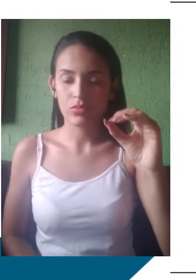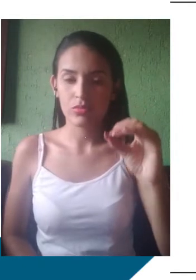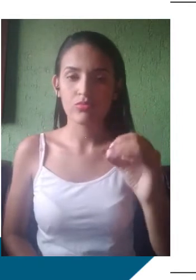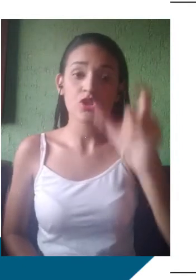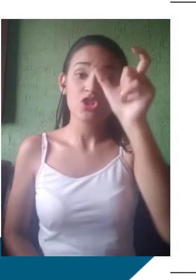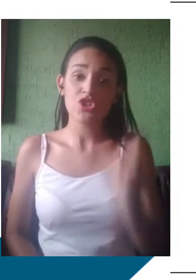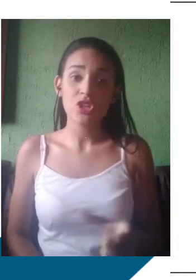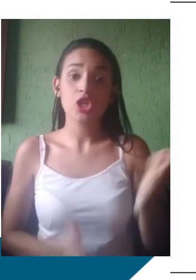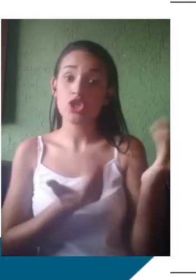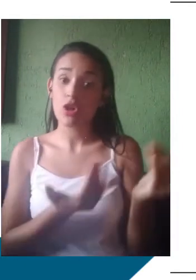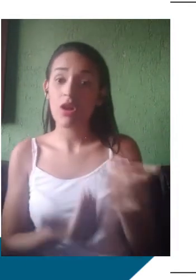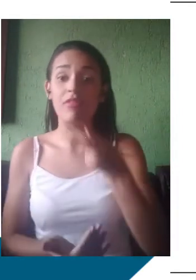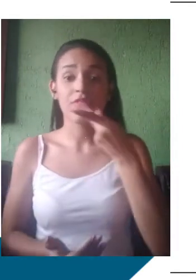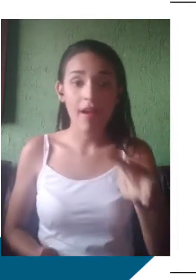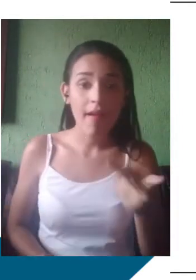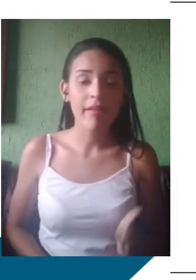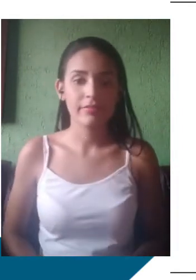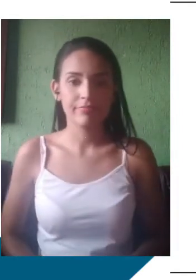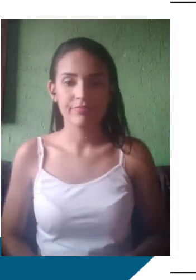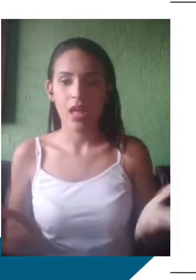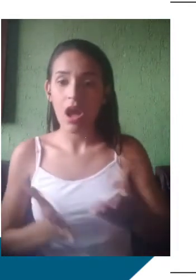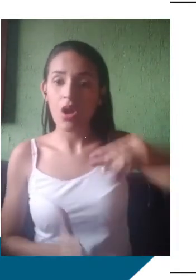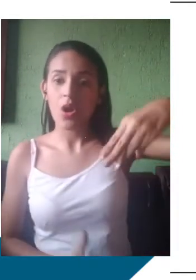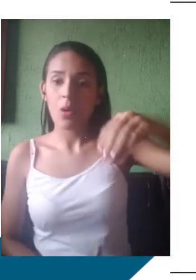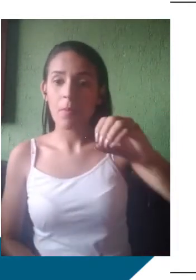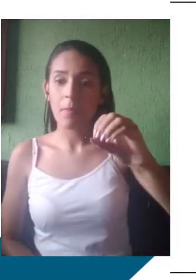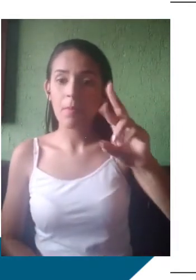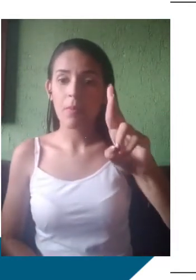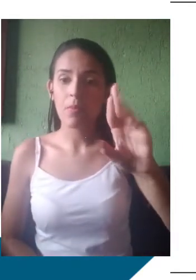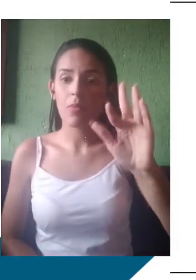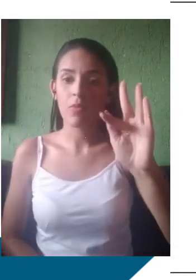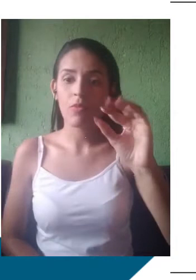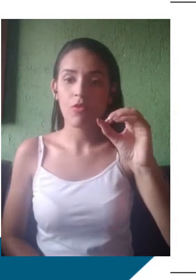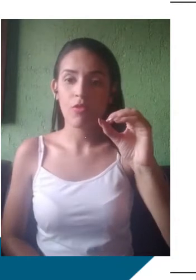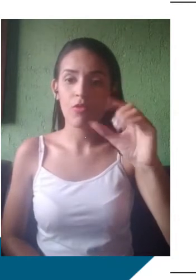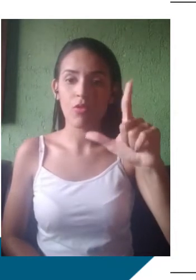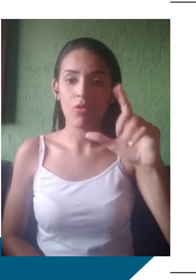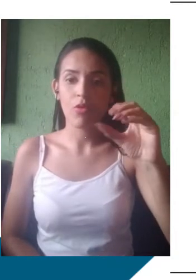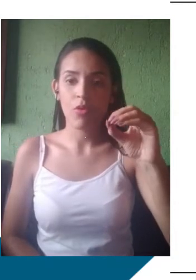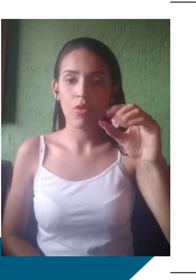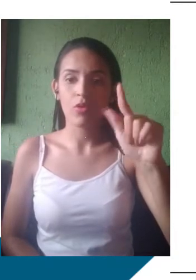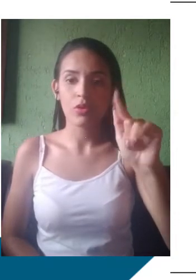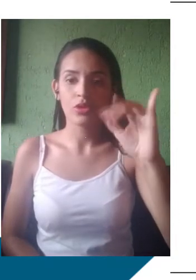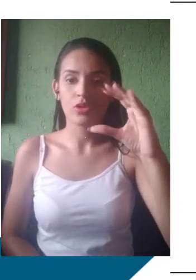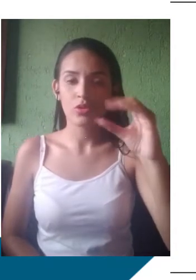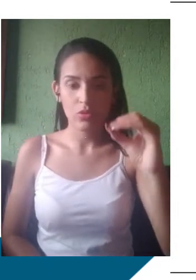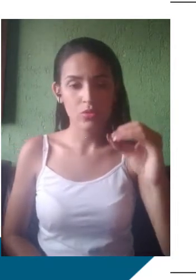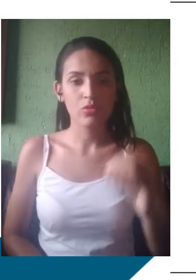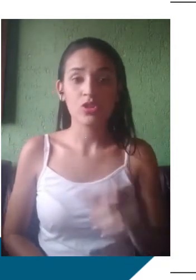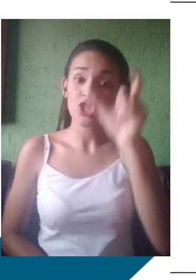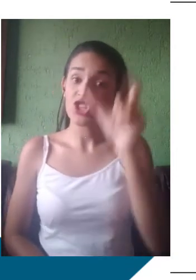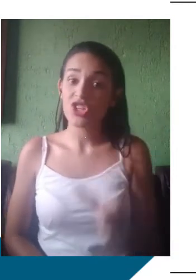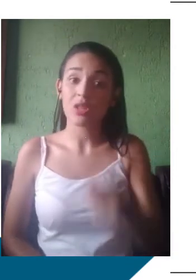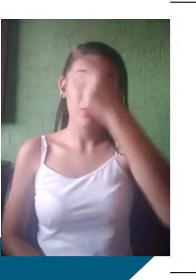idosos. Por exemplo, broto, pão, né? Que era usado para falar que uma pessoa era bonita, era bonita, né? Então,